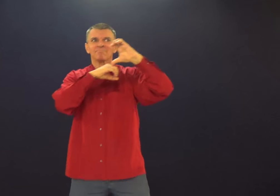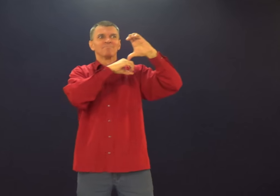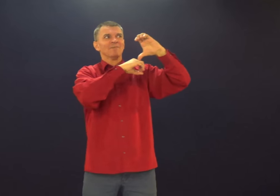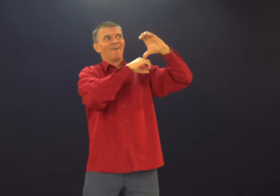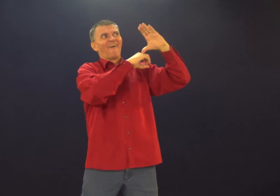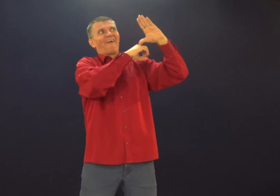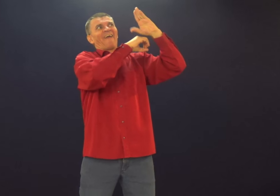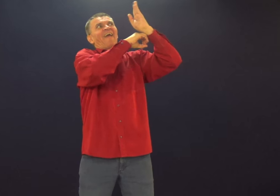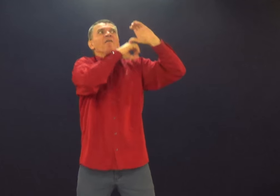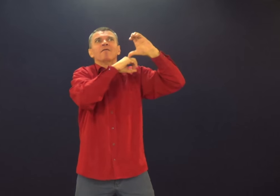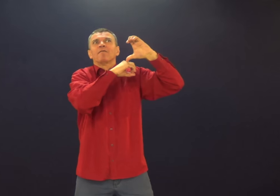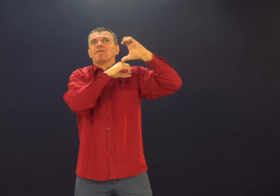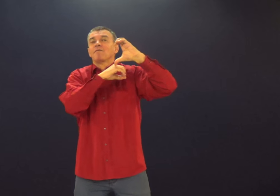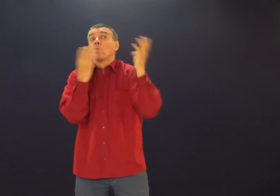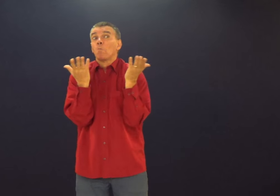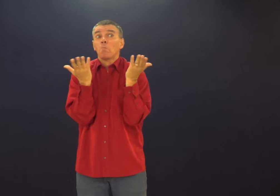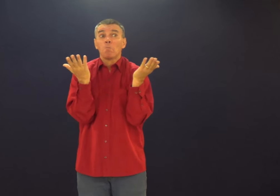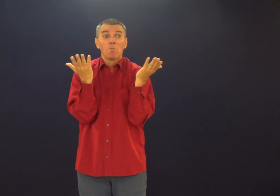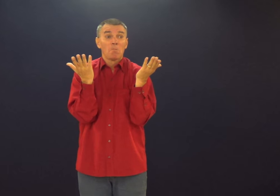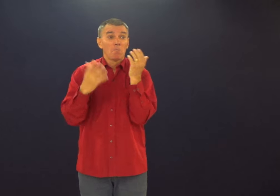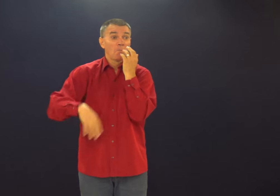Tem perdidão? Acho que ele não é?